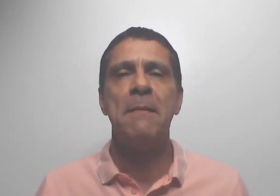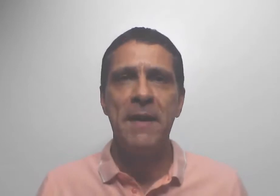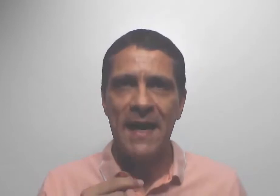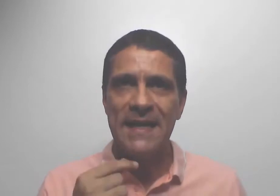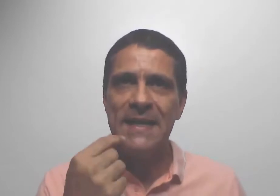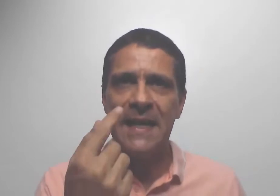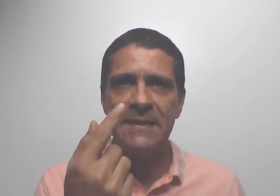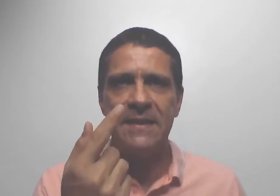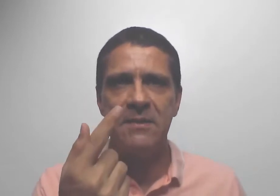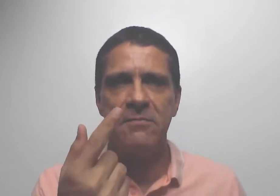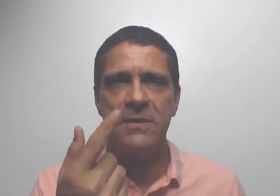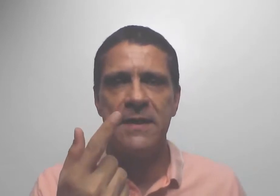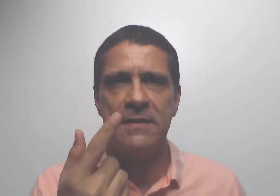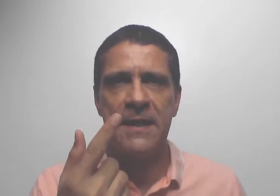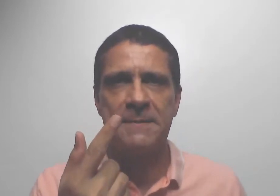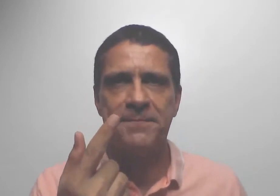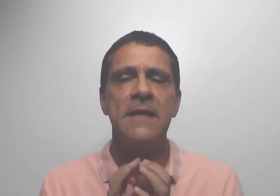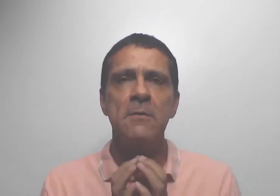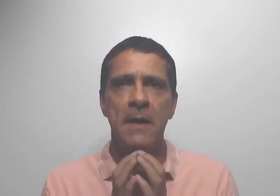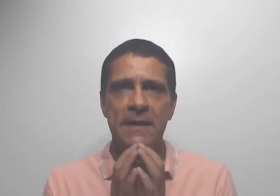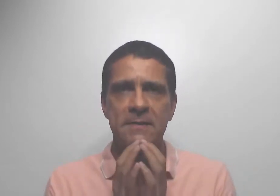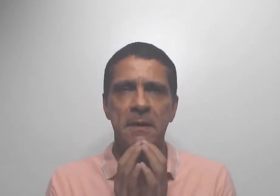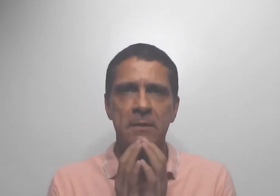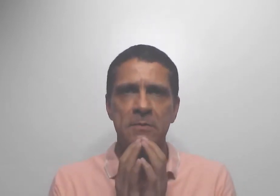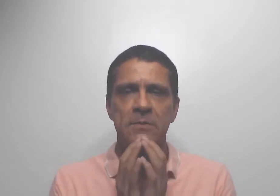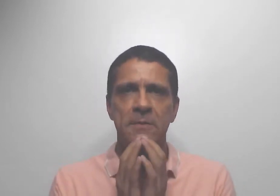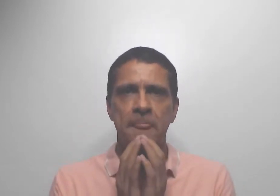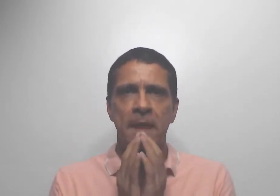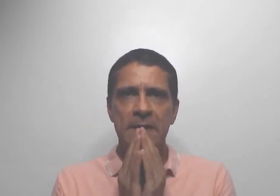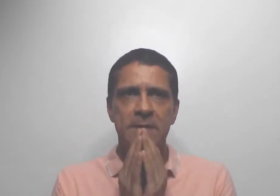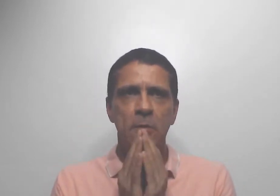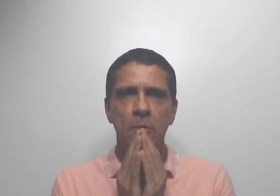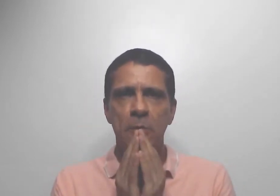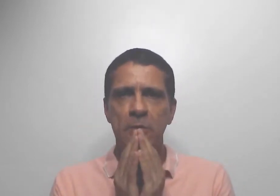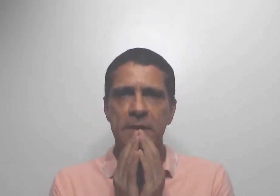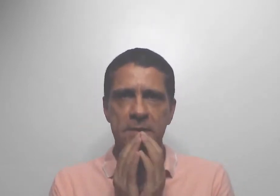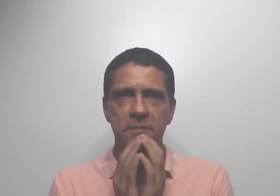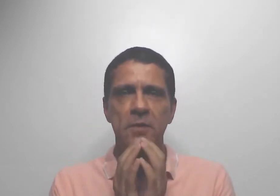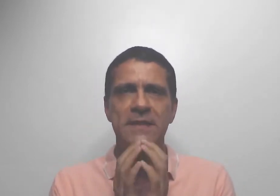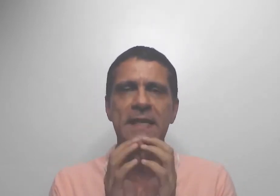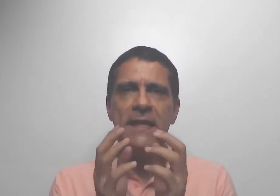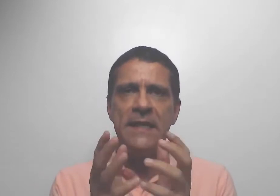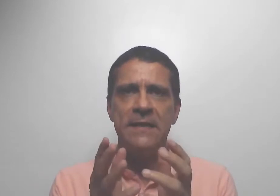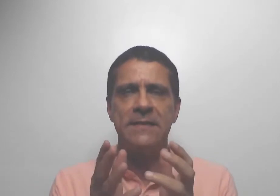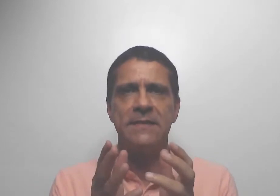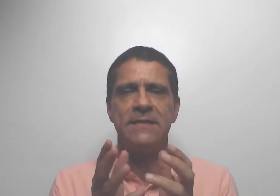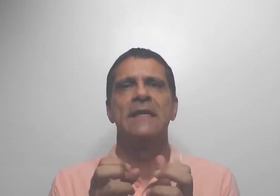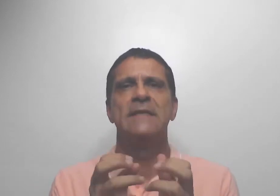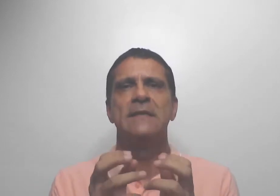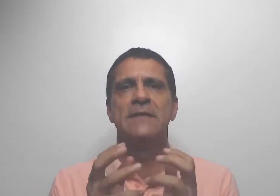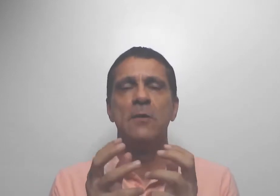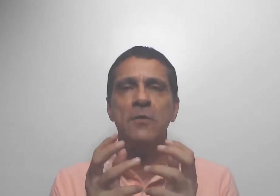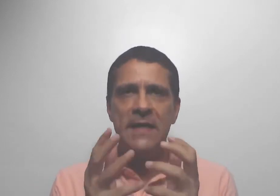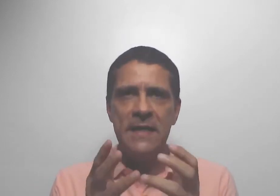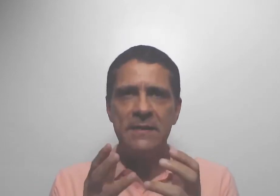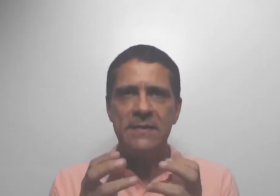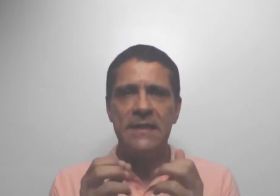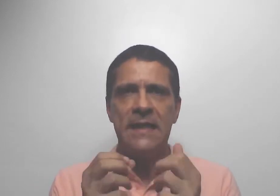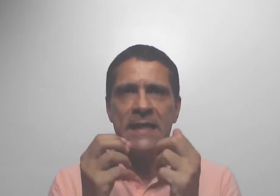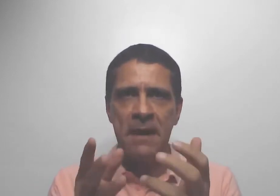saber a riqueza que você tem. Então, as mãos, elas são como se fossem guias. Elas são guias que